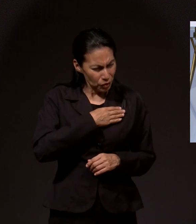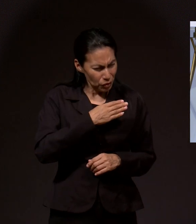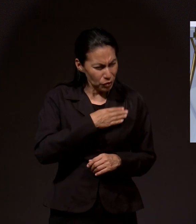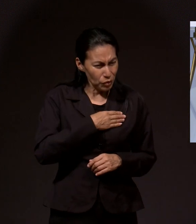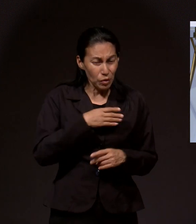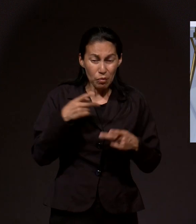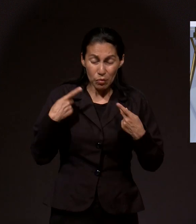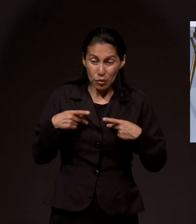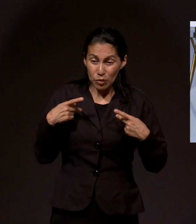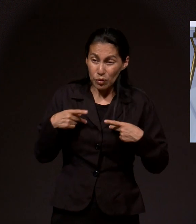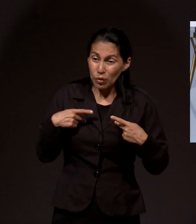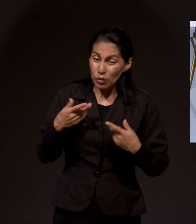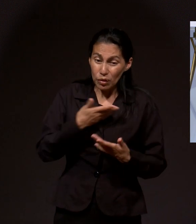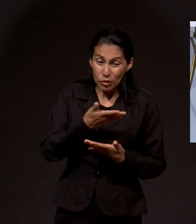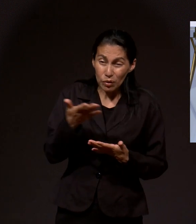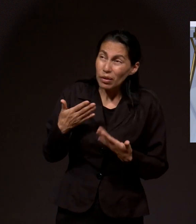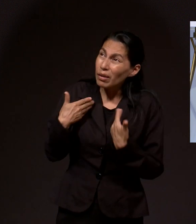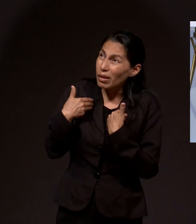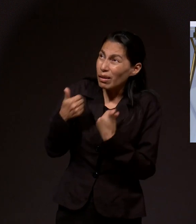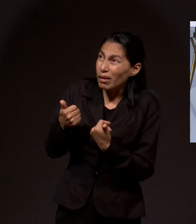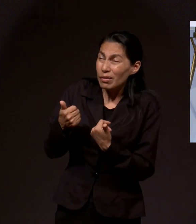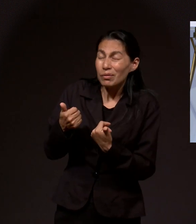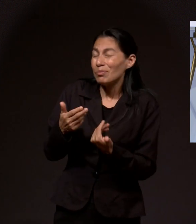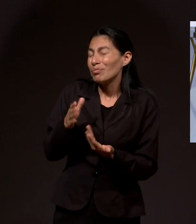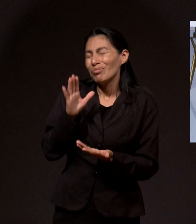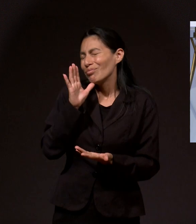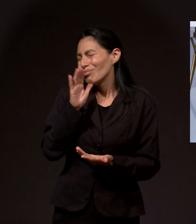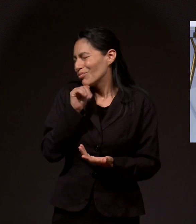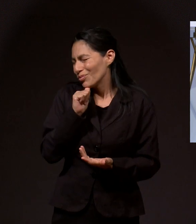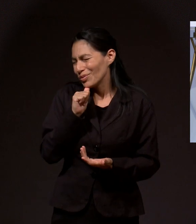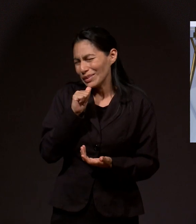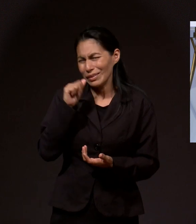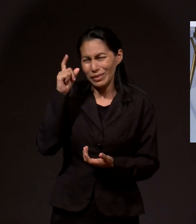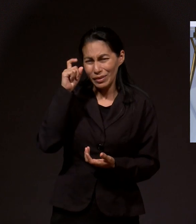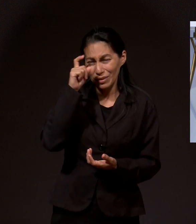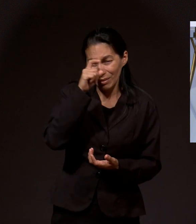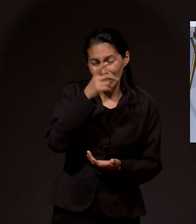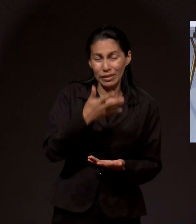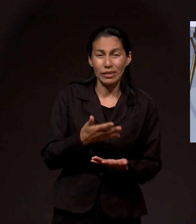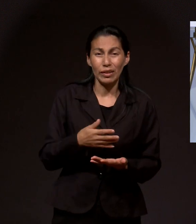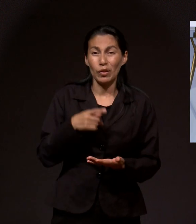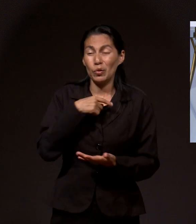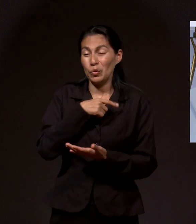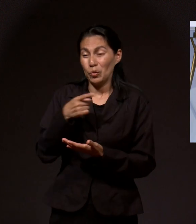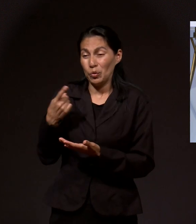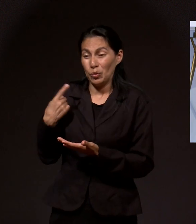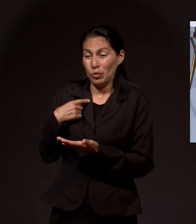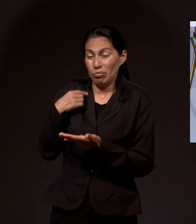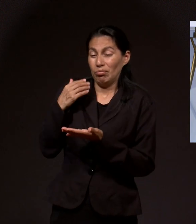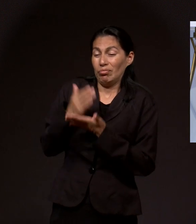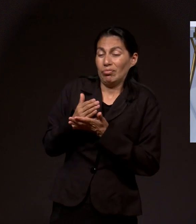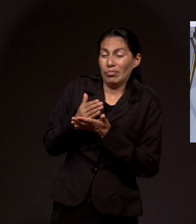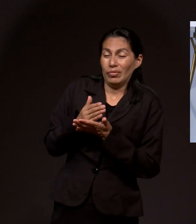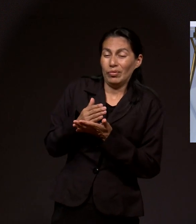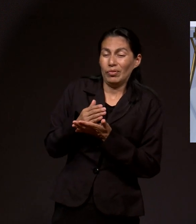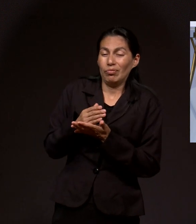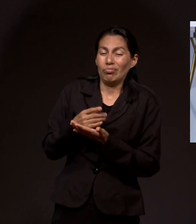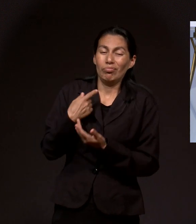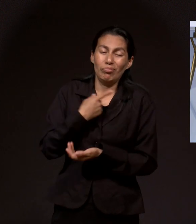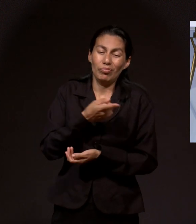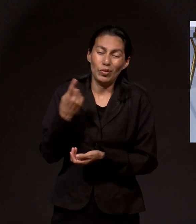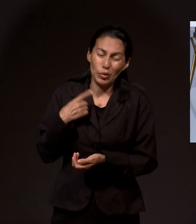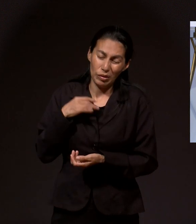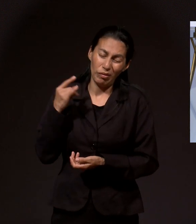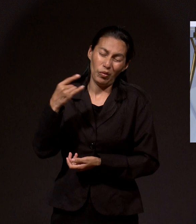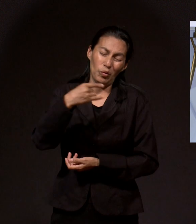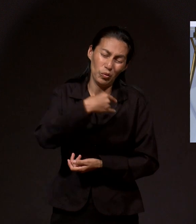Tal es su bondad que el hombre no puede comprenderla. Porque estamos limitados por